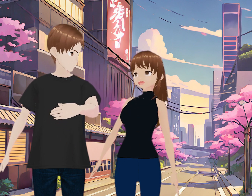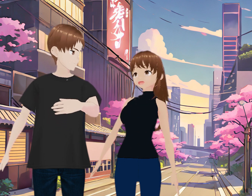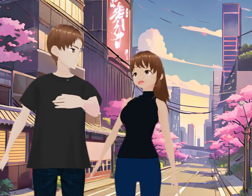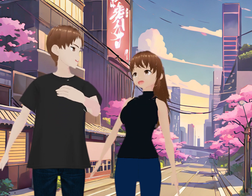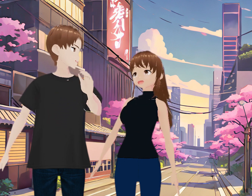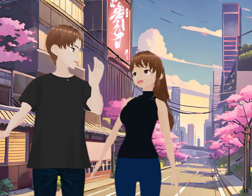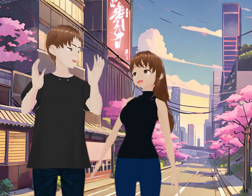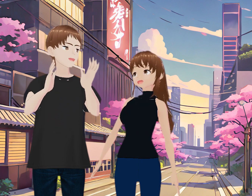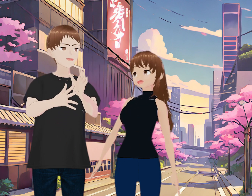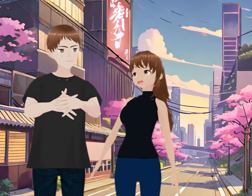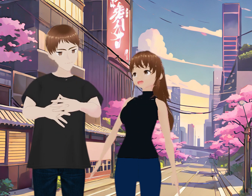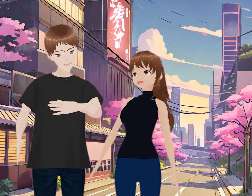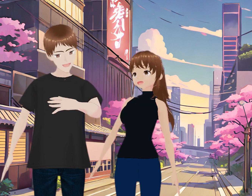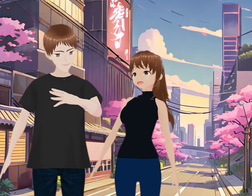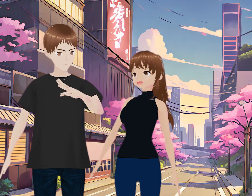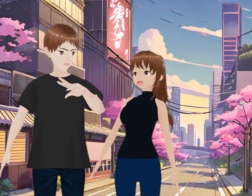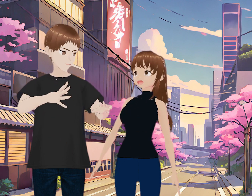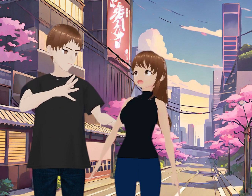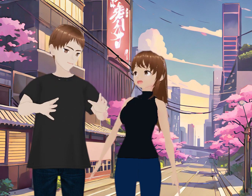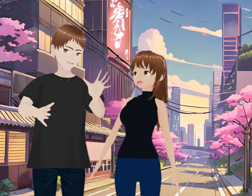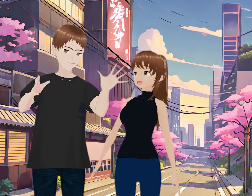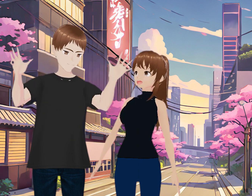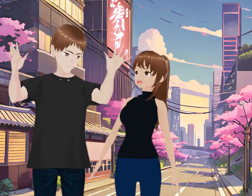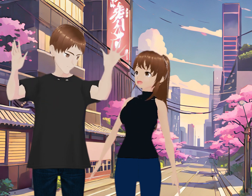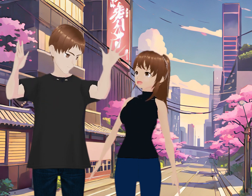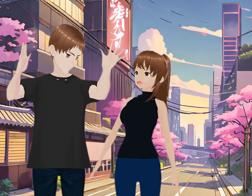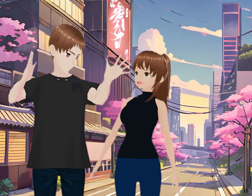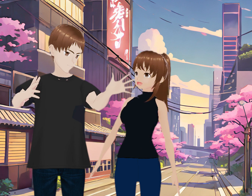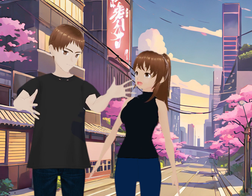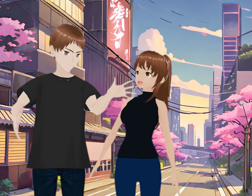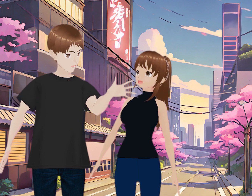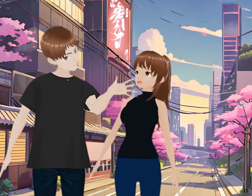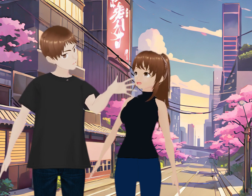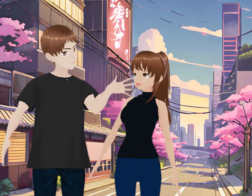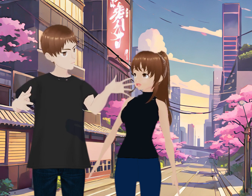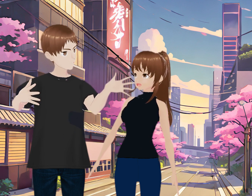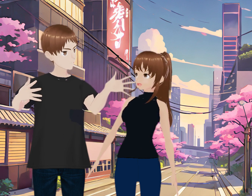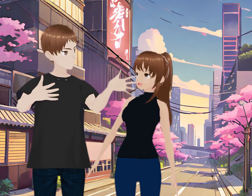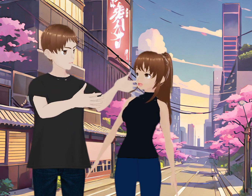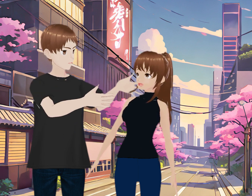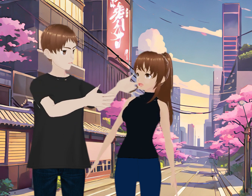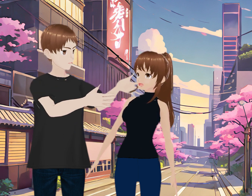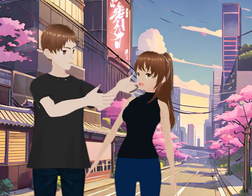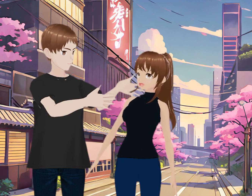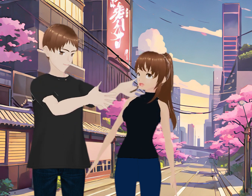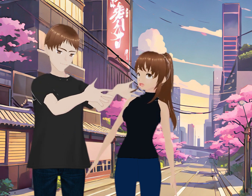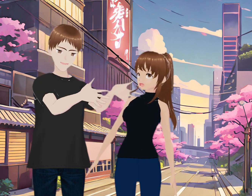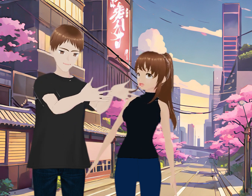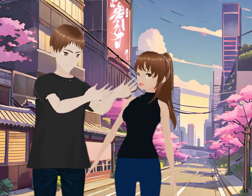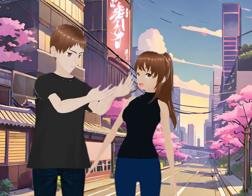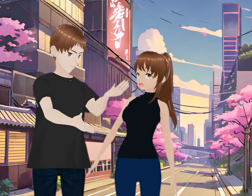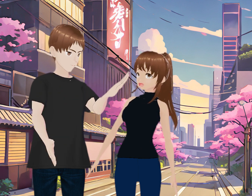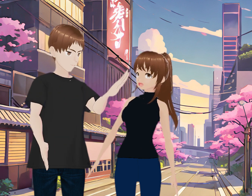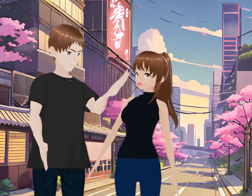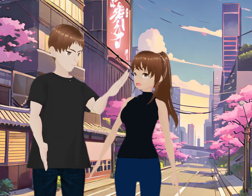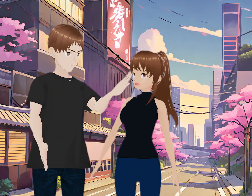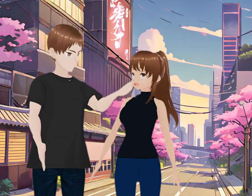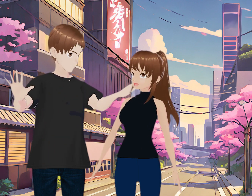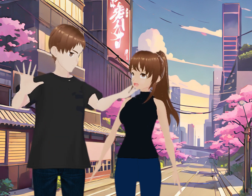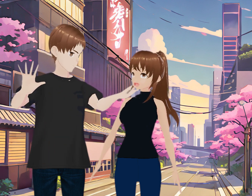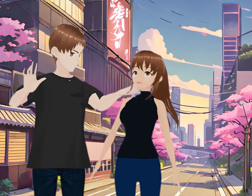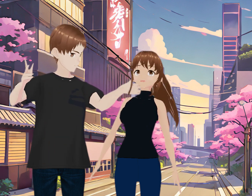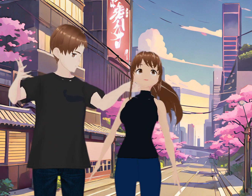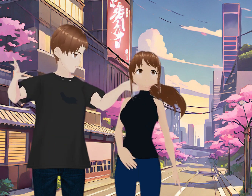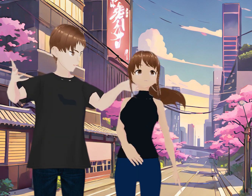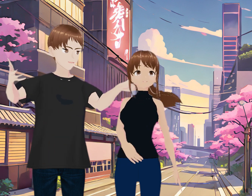imaginarán como Lo encuentran en Google Play Y pues bueno Chris Ya tenemos Por cierto No le explicamos al principio Que hicimos aquí Les damos